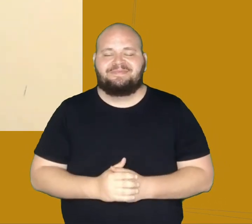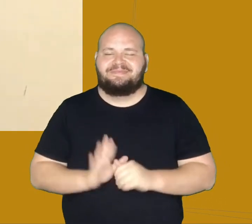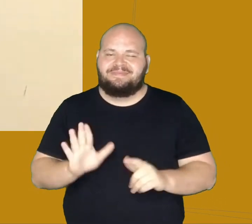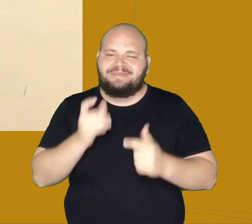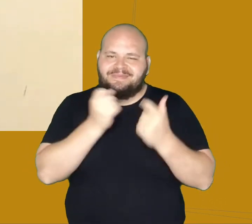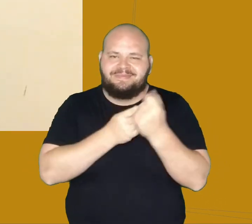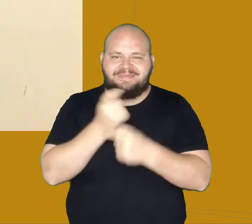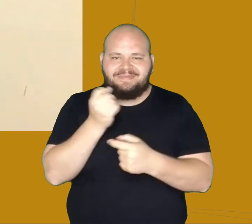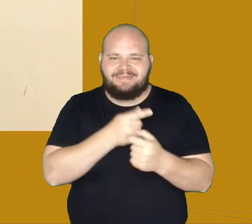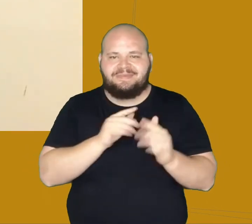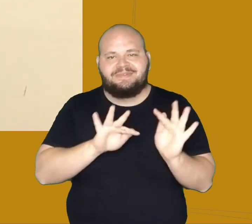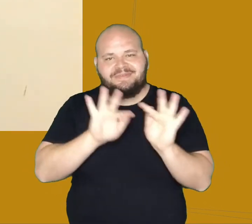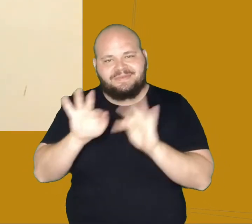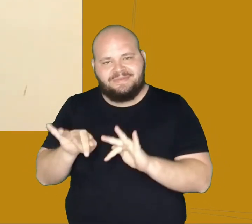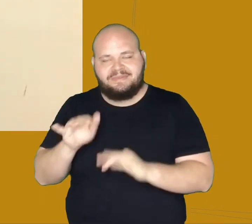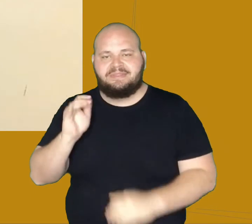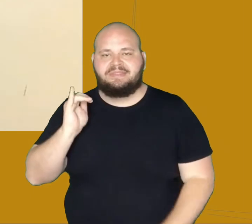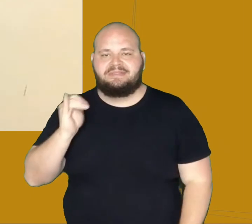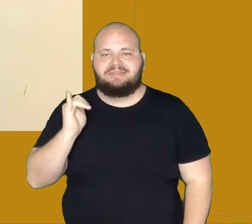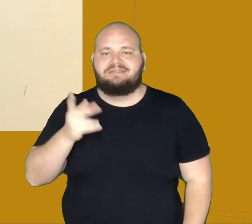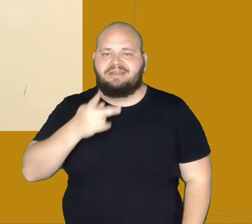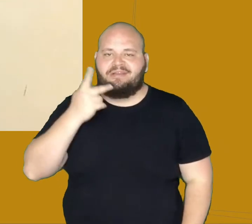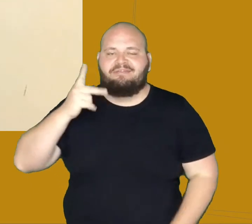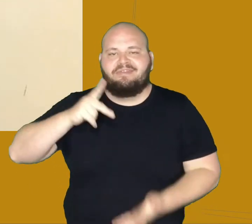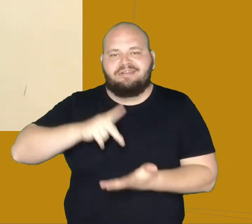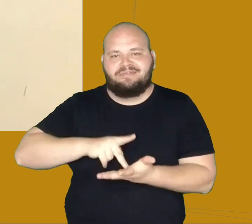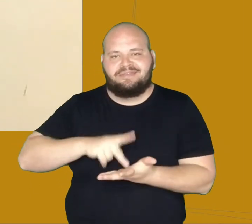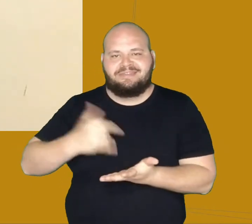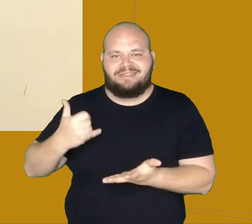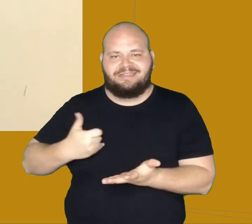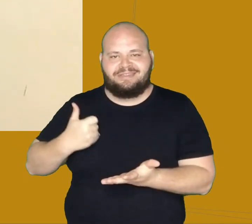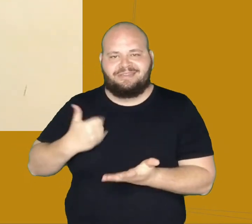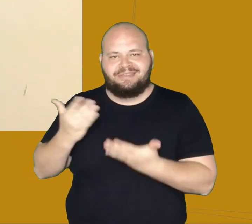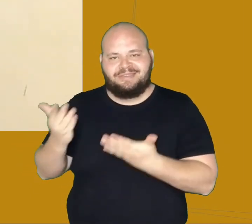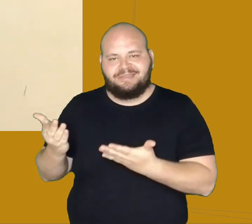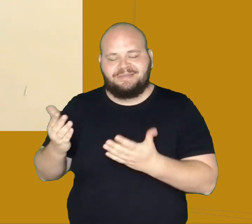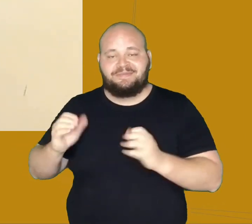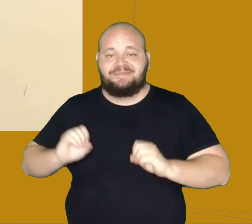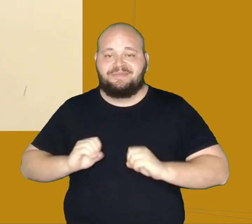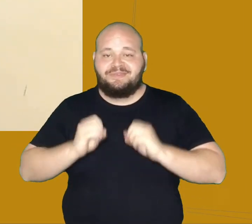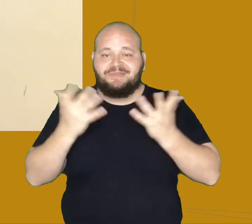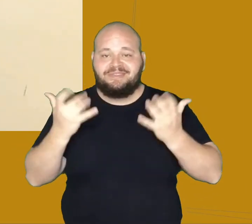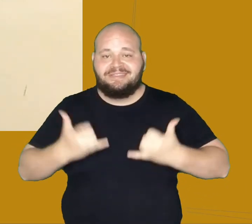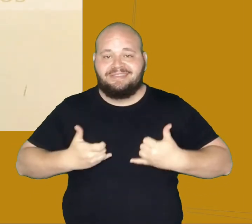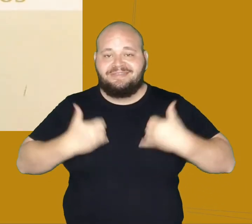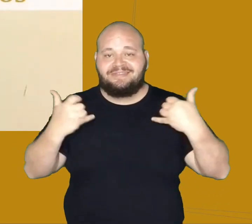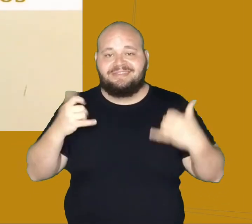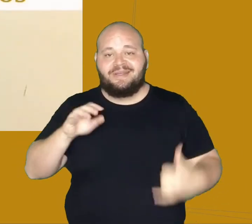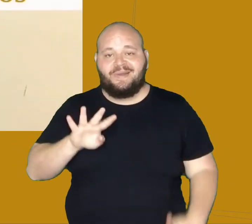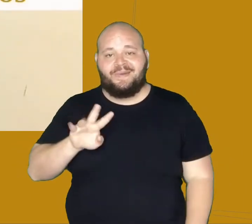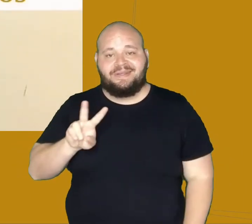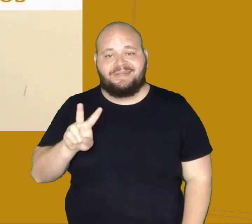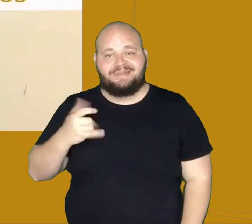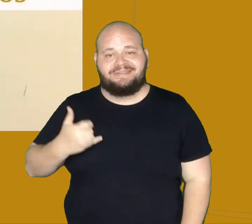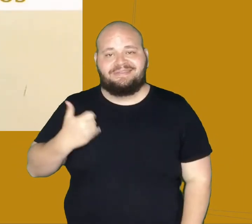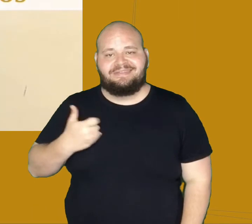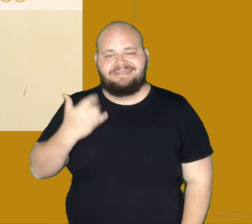brincadeira acaba e o narrador revela a idade exata da personagem. A festa é em comemoração aos seus 42 anos.